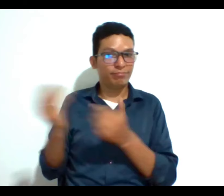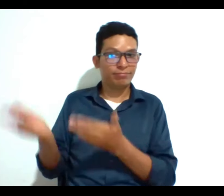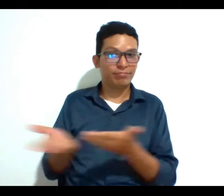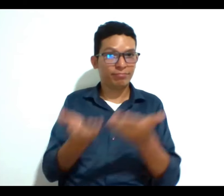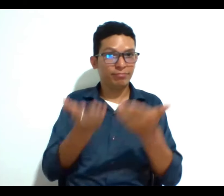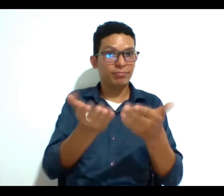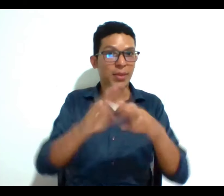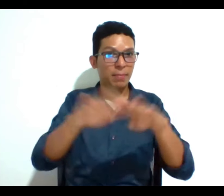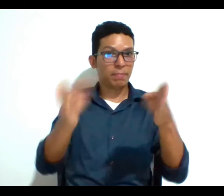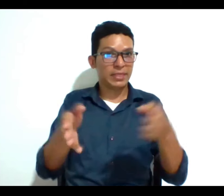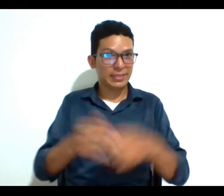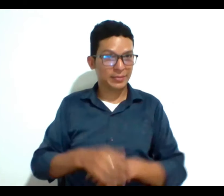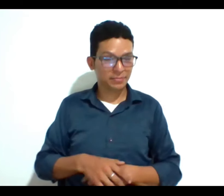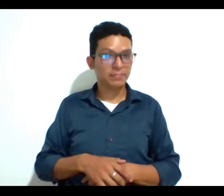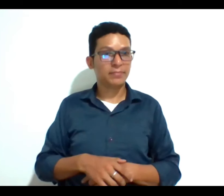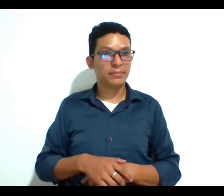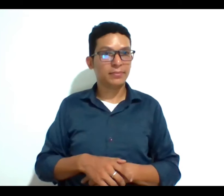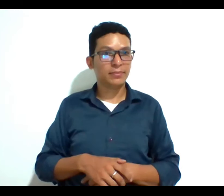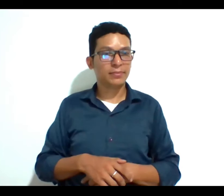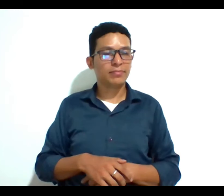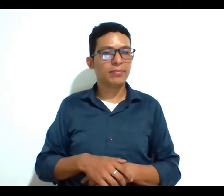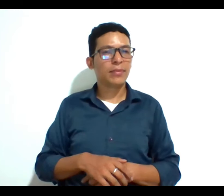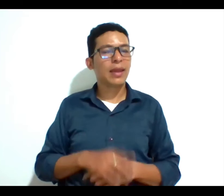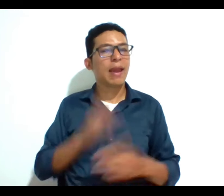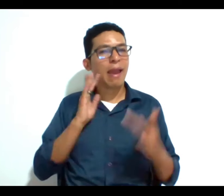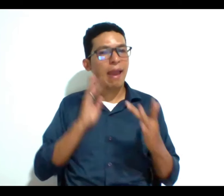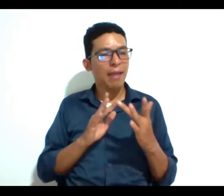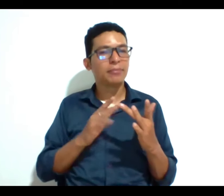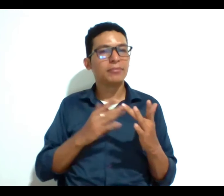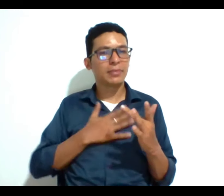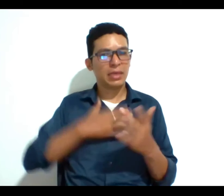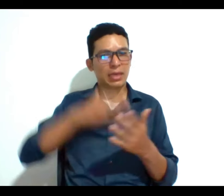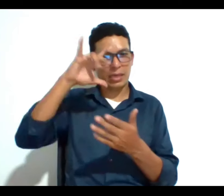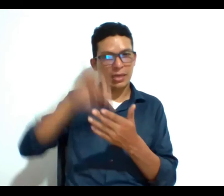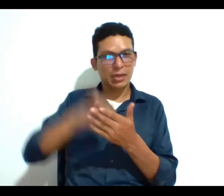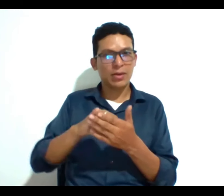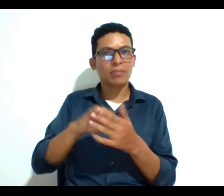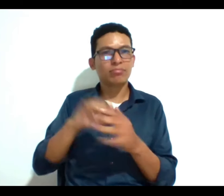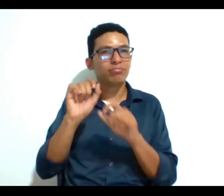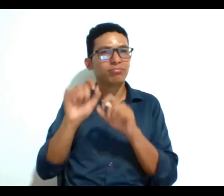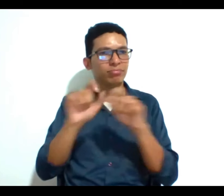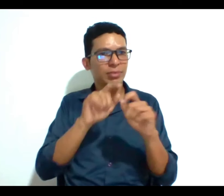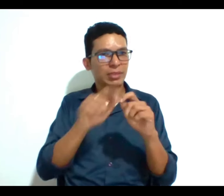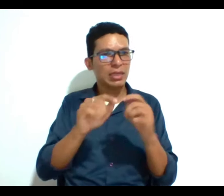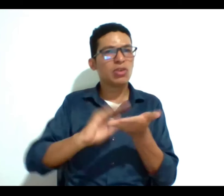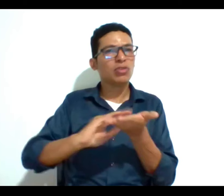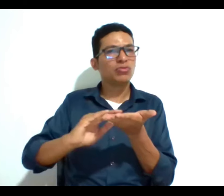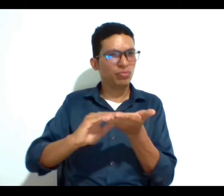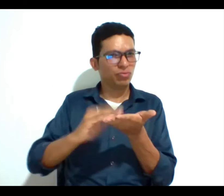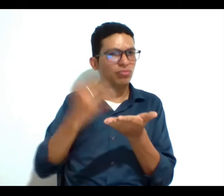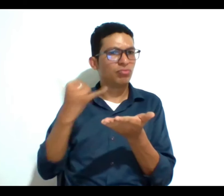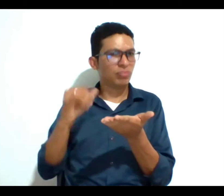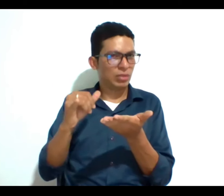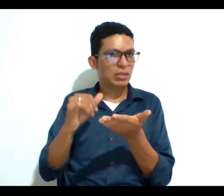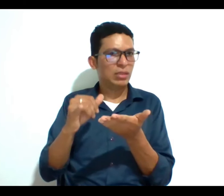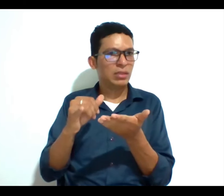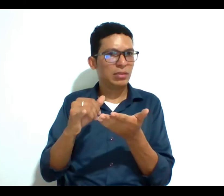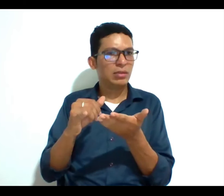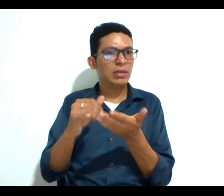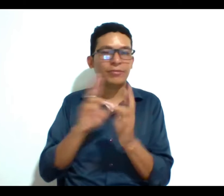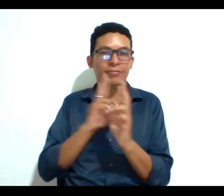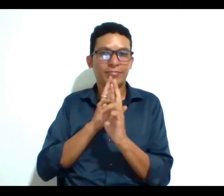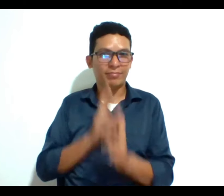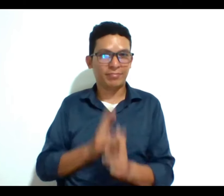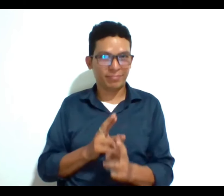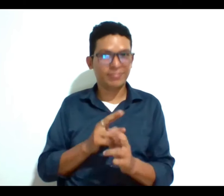mesa sí a propósito creo que hay unas preguntas que se han ido resolviendo en la medida en que se han ido a responder las